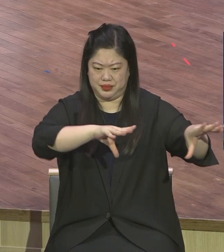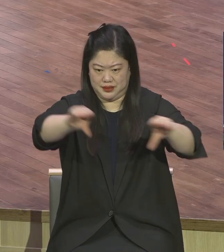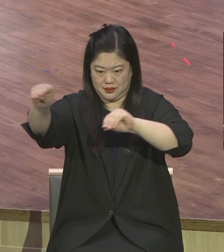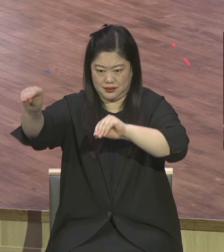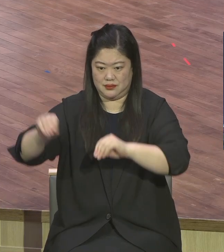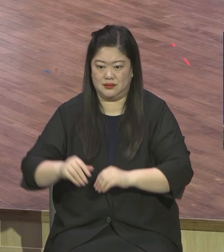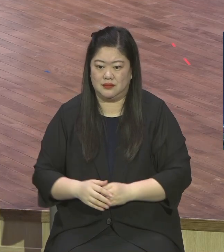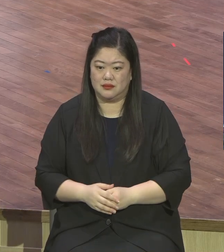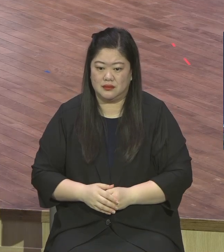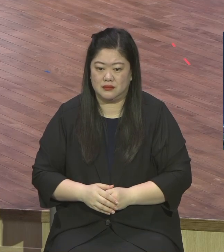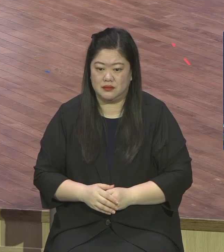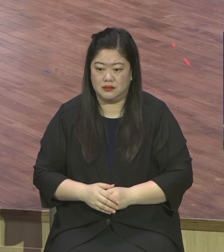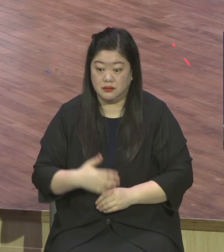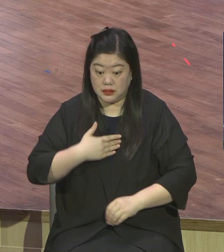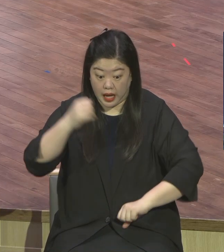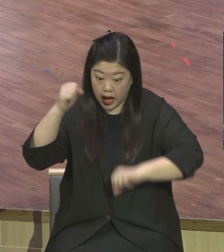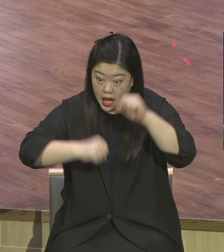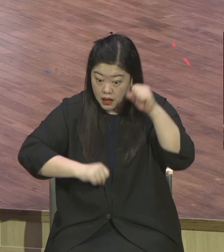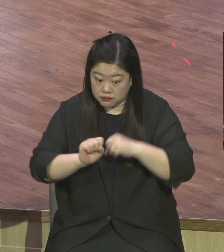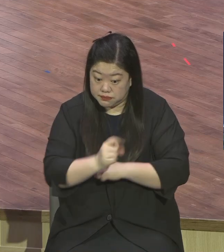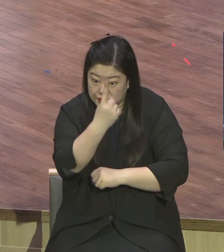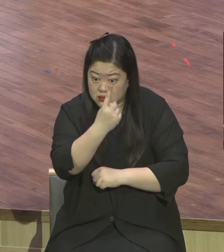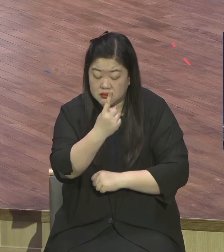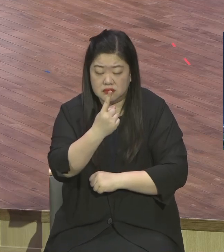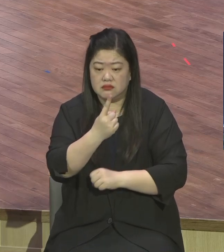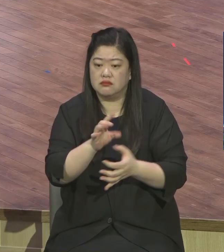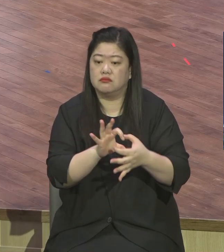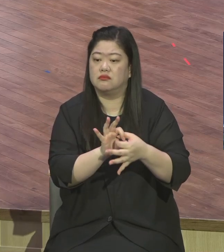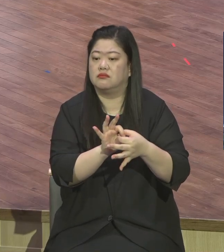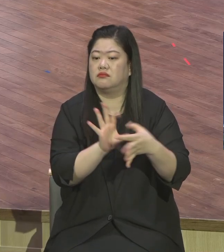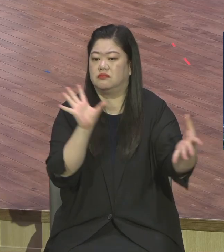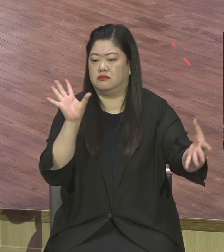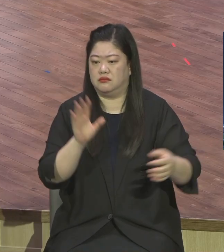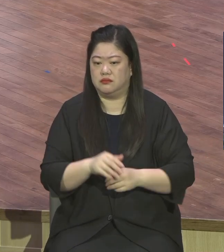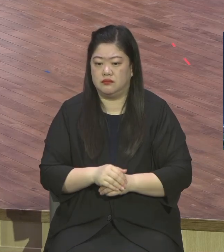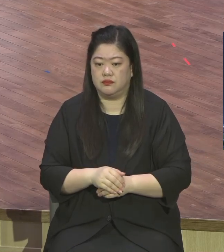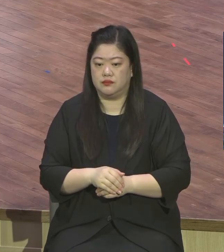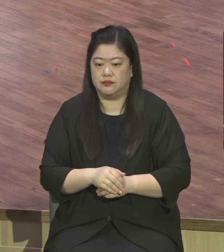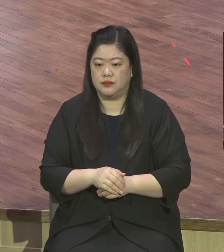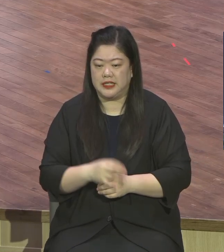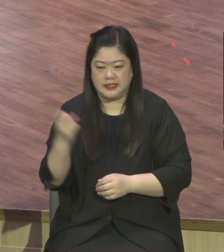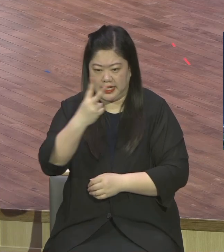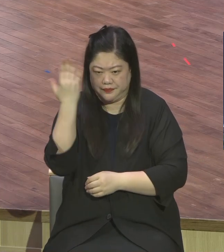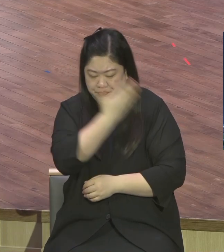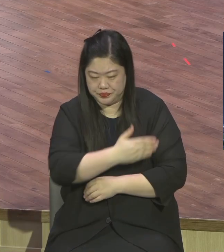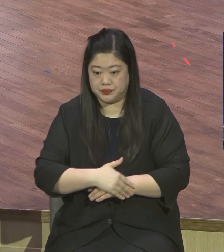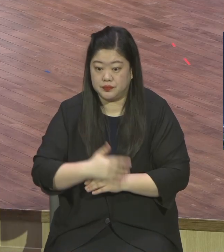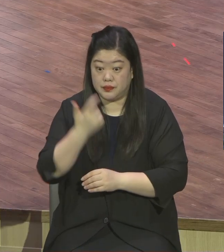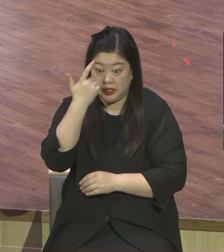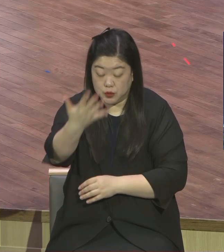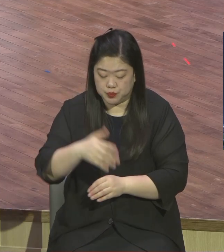행위가 아니라고 그랬어요. 행위가 아니에요. 구원을 어떻게 받느냐 믿음으로 구원을 받는 거예요.